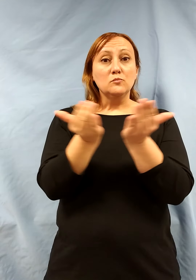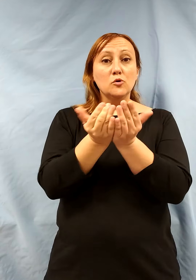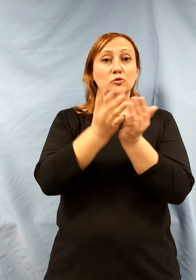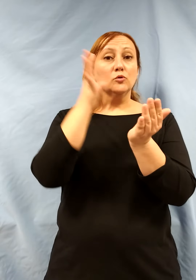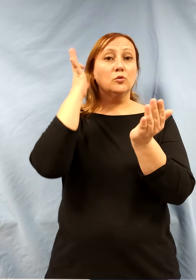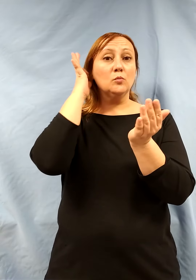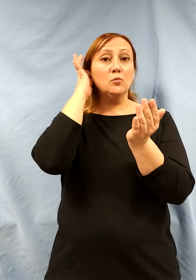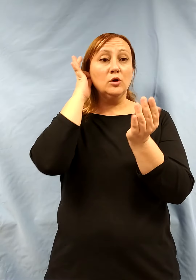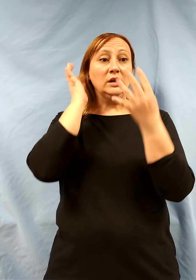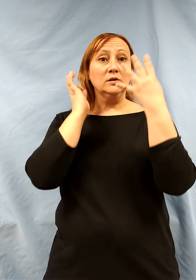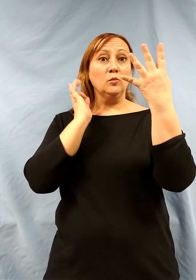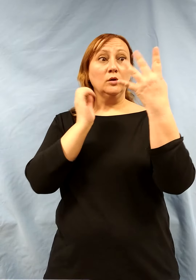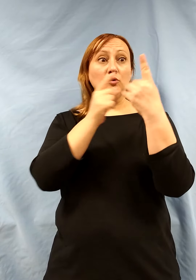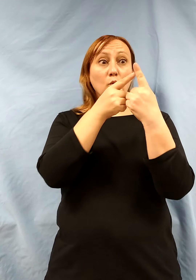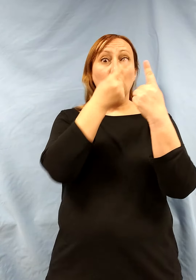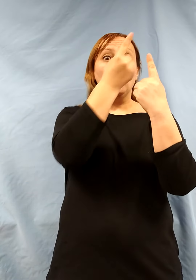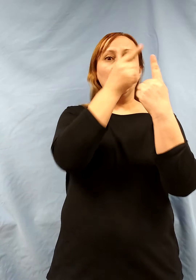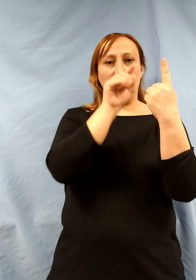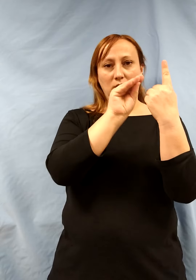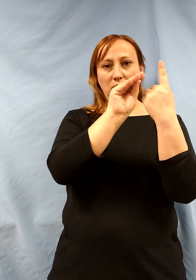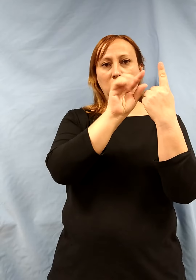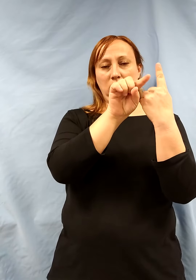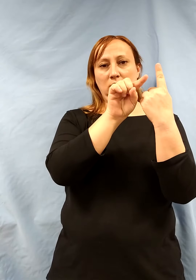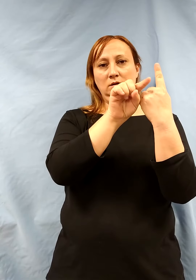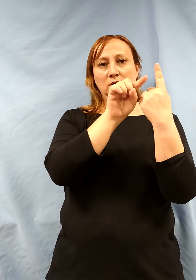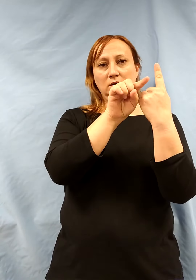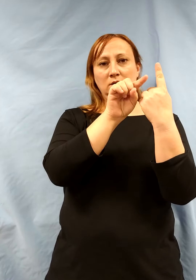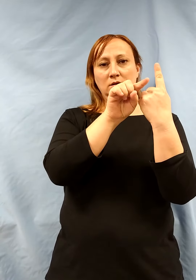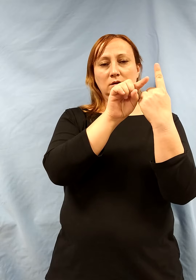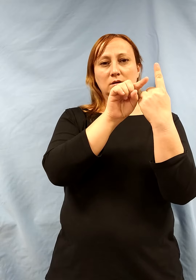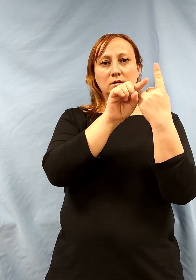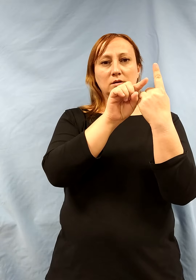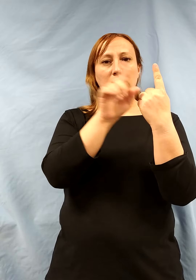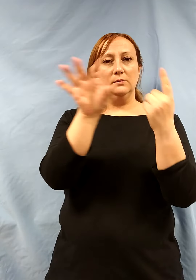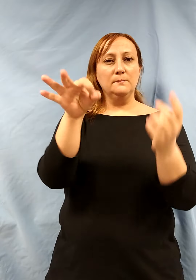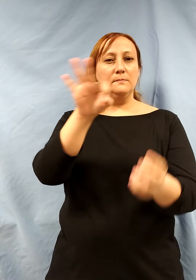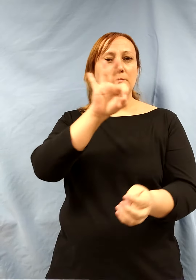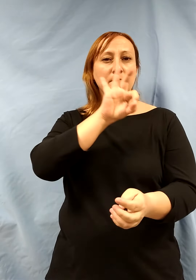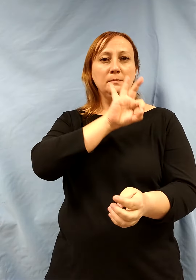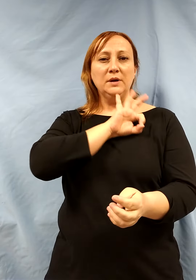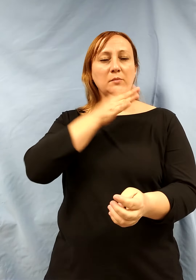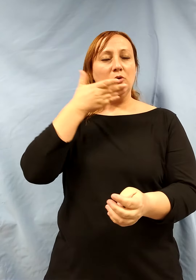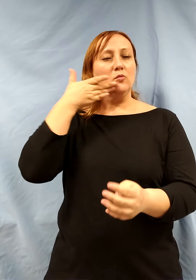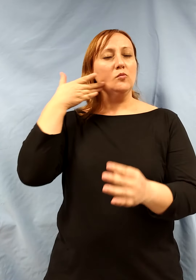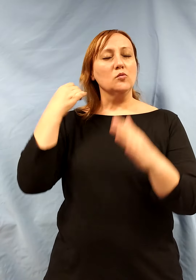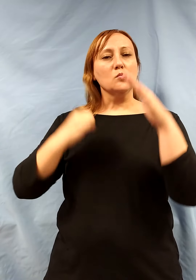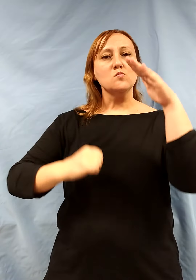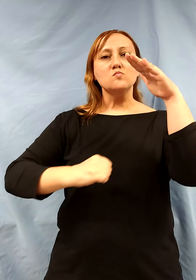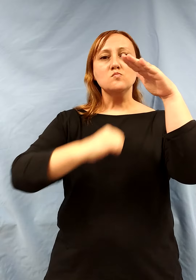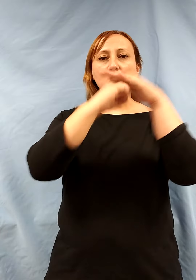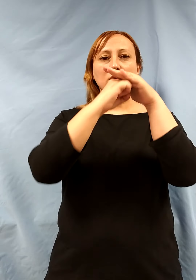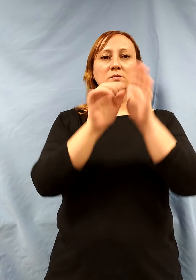que tiene la más alta distinción en la guía Michelin.